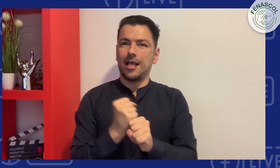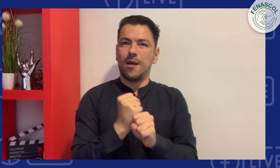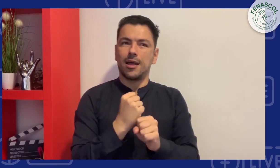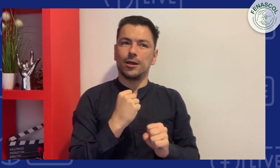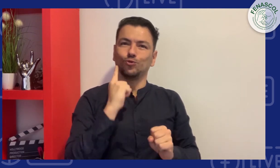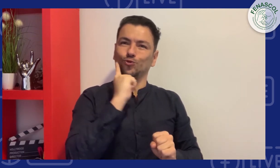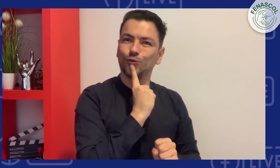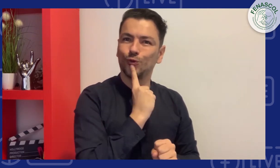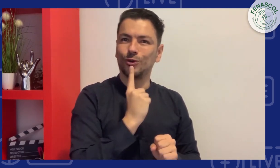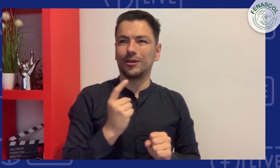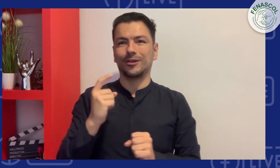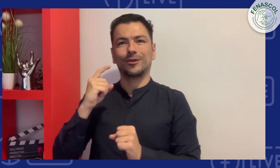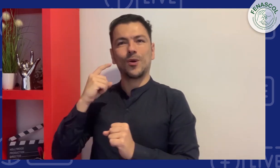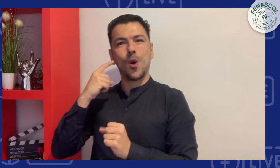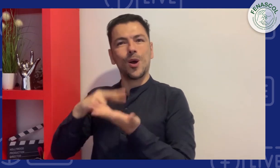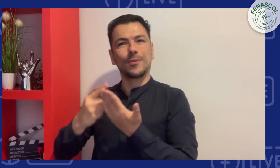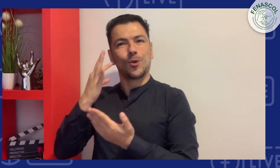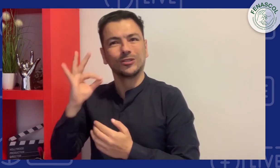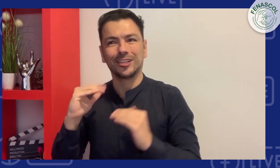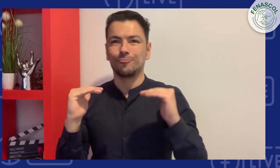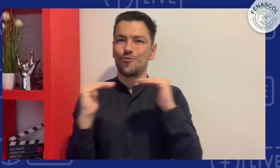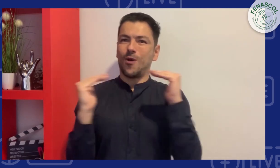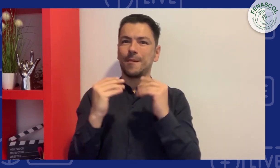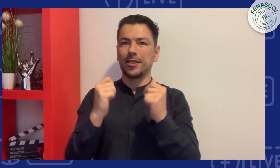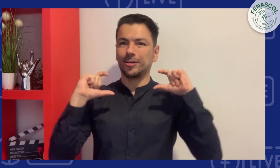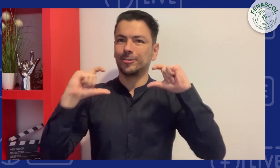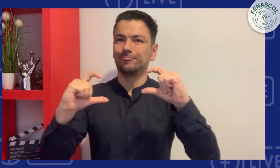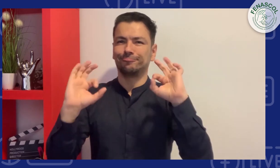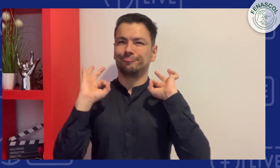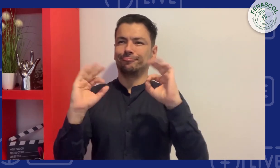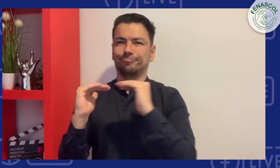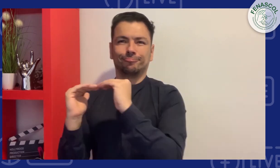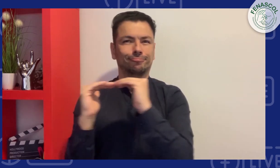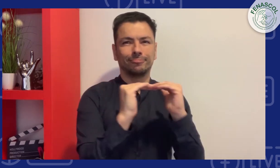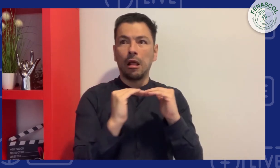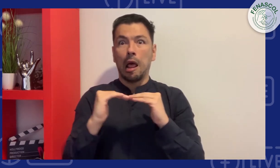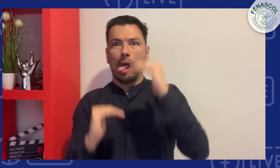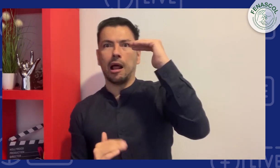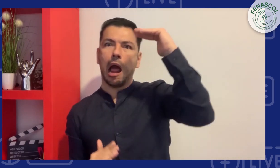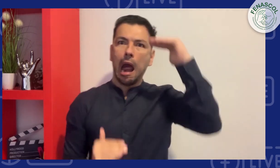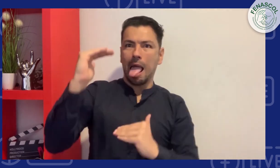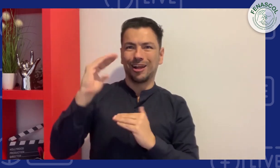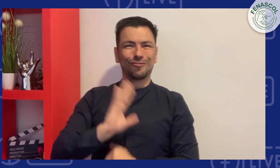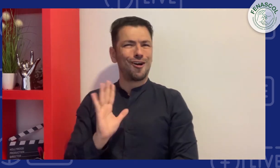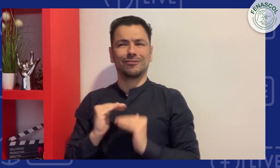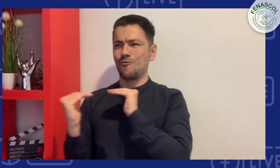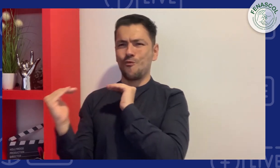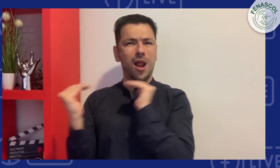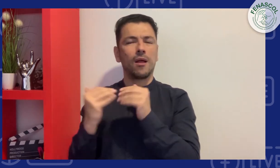personas sordas como personas oyentes en igualdad de condiciones sin que exista una tarifa mayor para unos sobre otros.